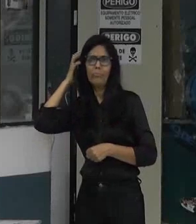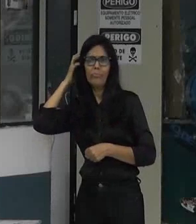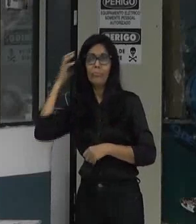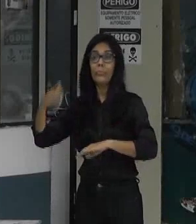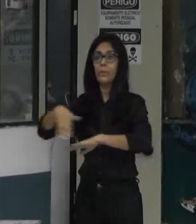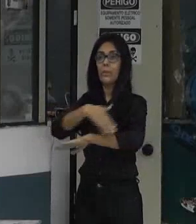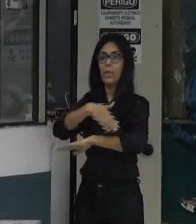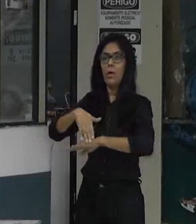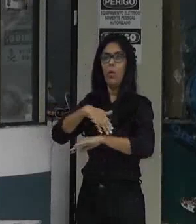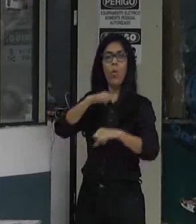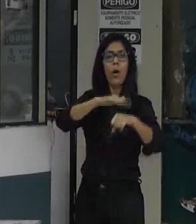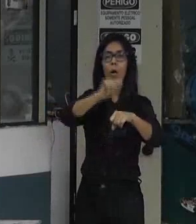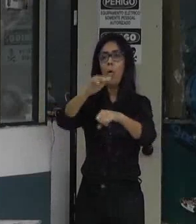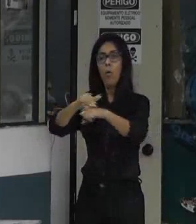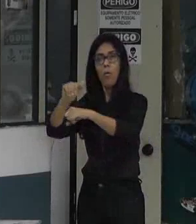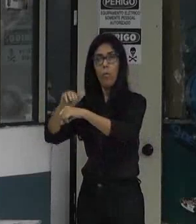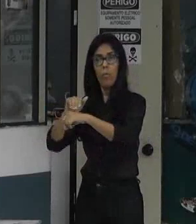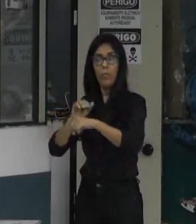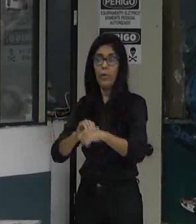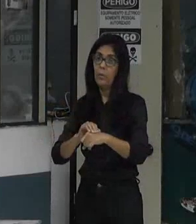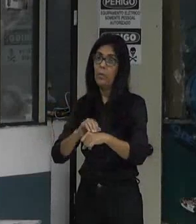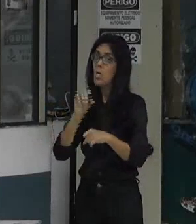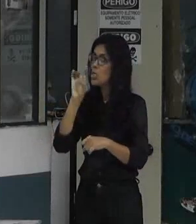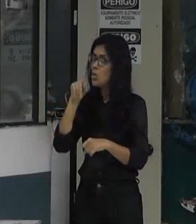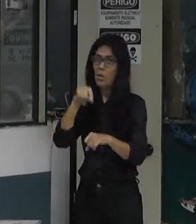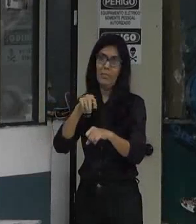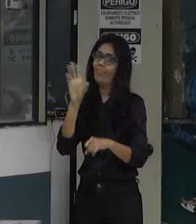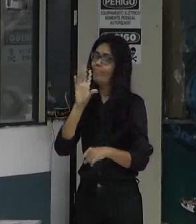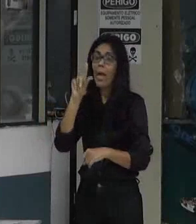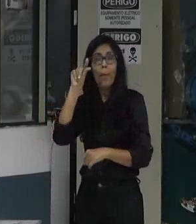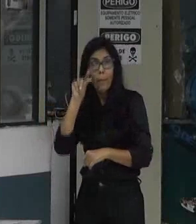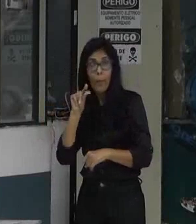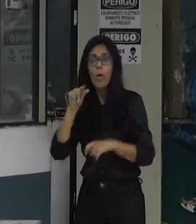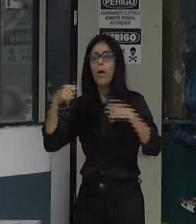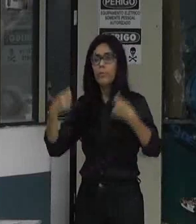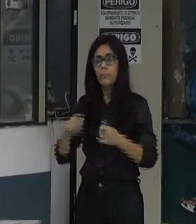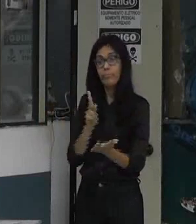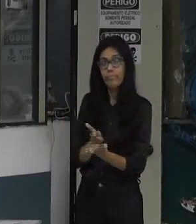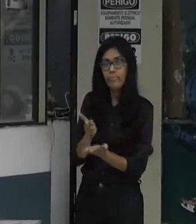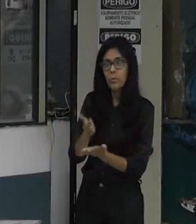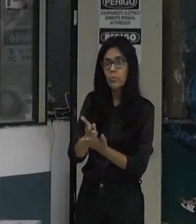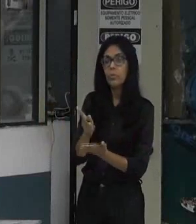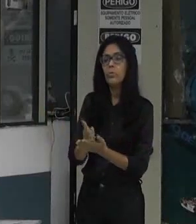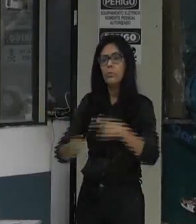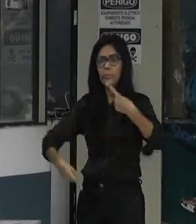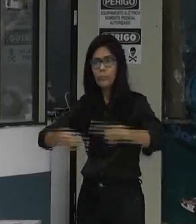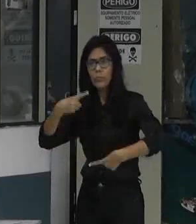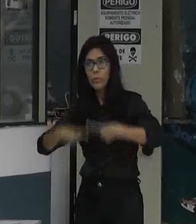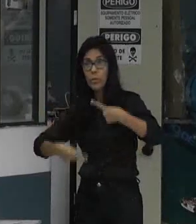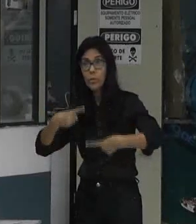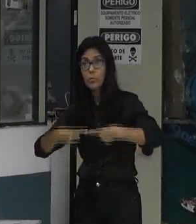Precisa, né, que a gente dá corpo a esse debate, dá eco a esse debate,